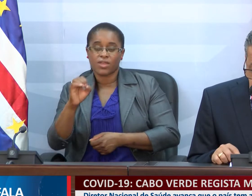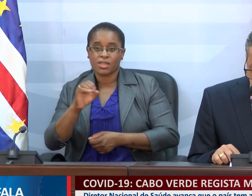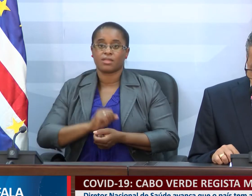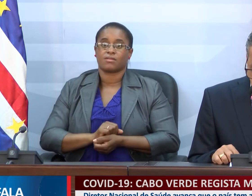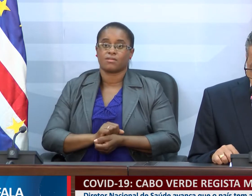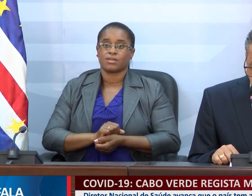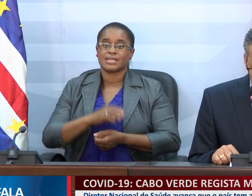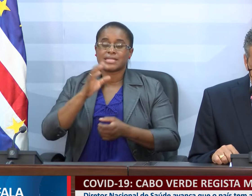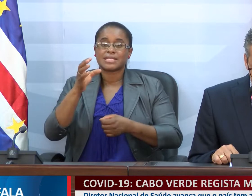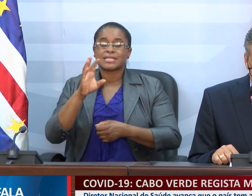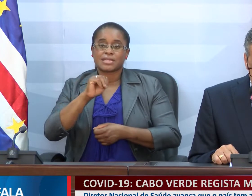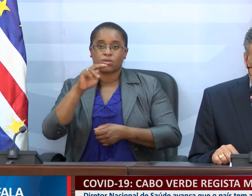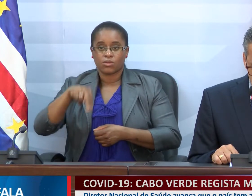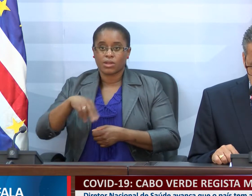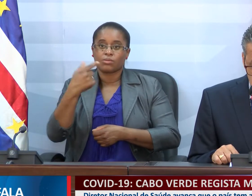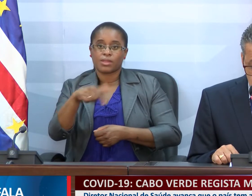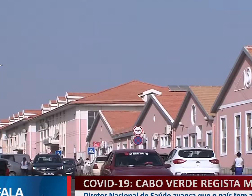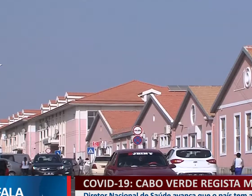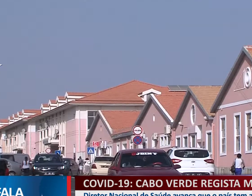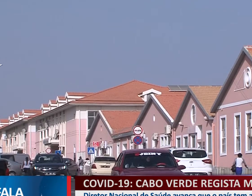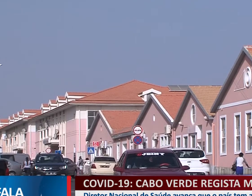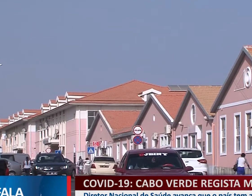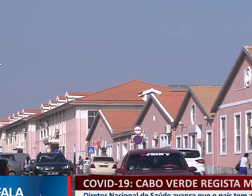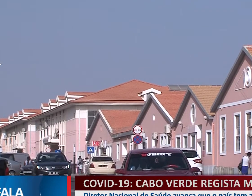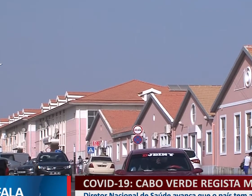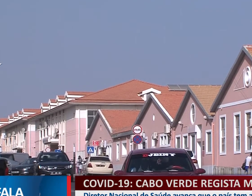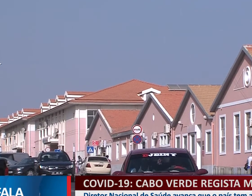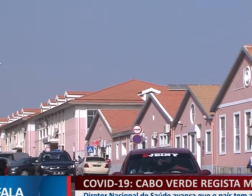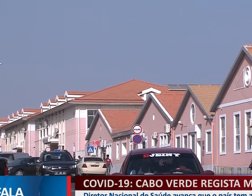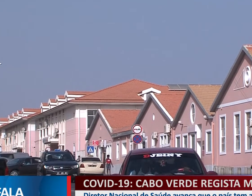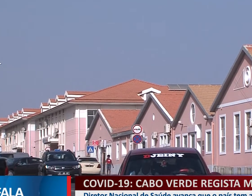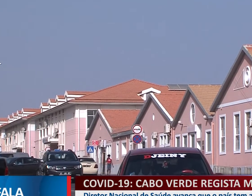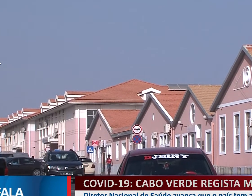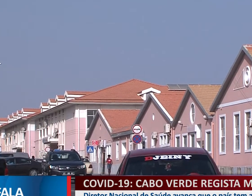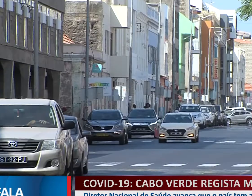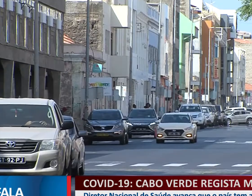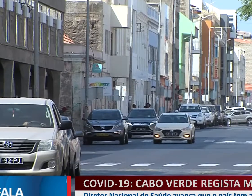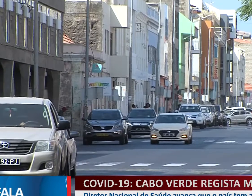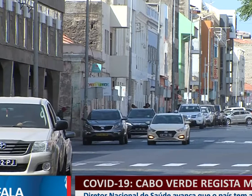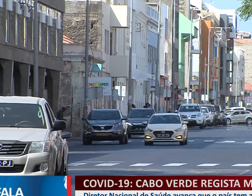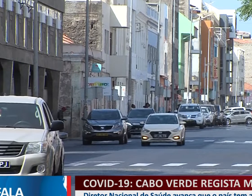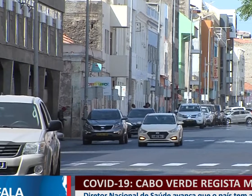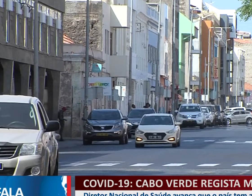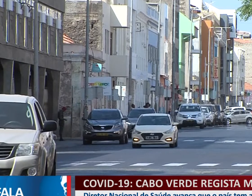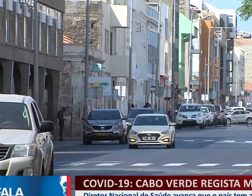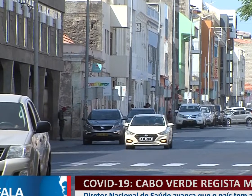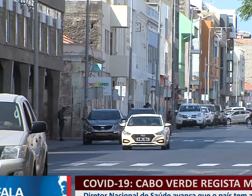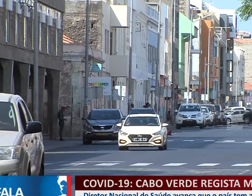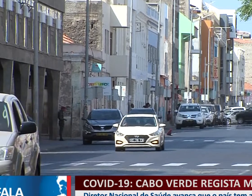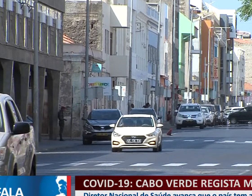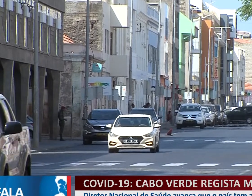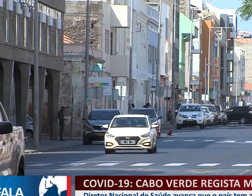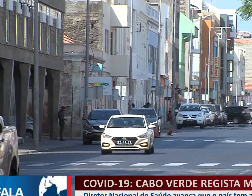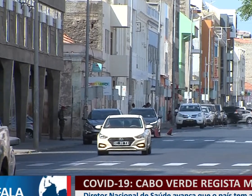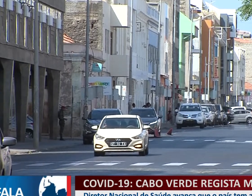São Nicolau, não tem 4. E para apoiar Cabo Verde e reforçar o combate à pandemia do coronavírus,